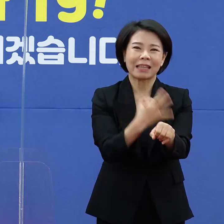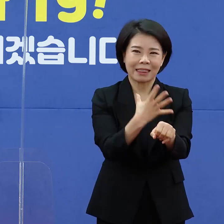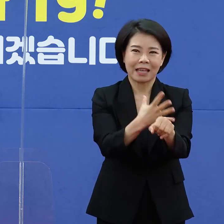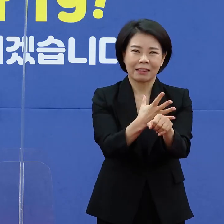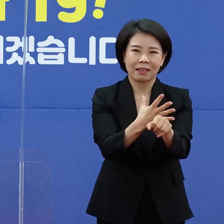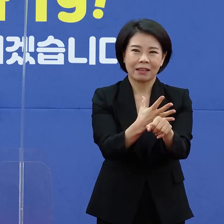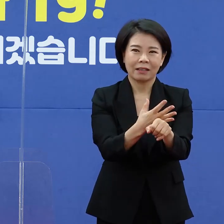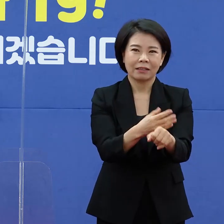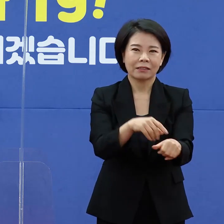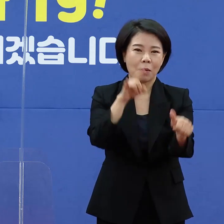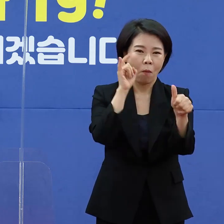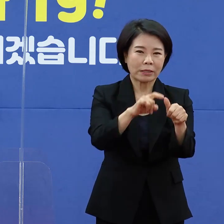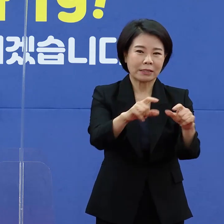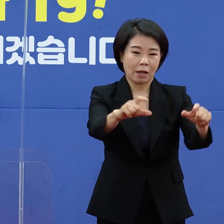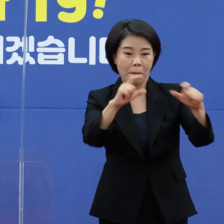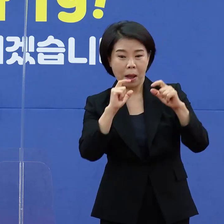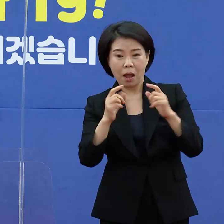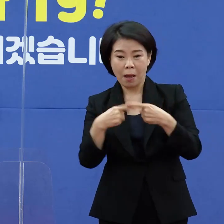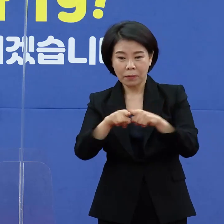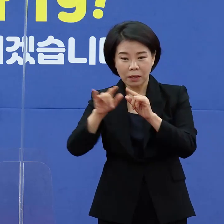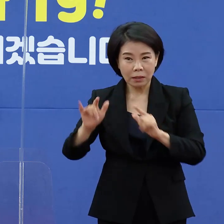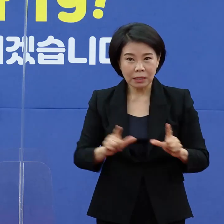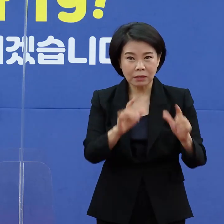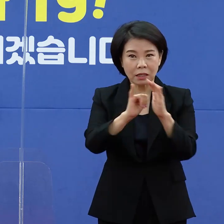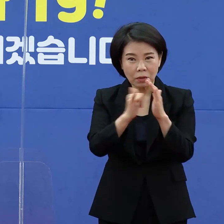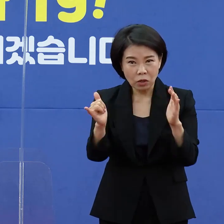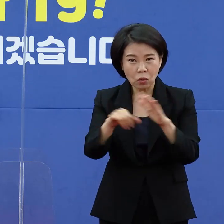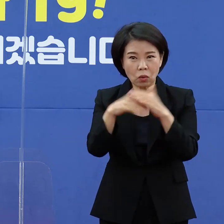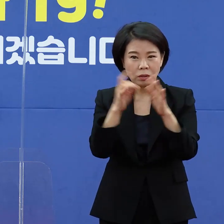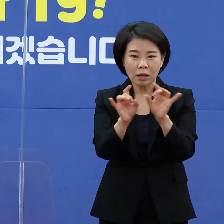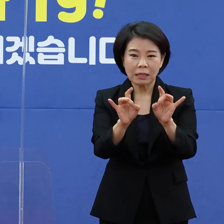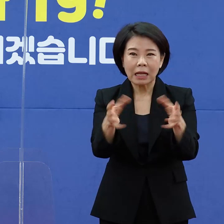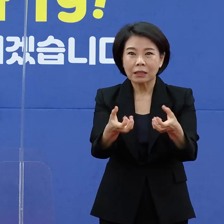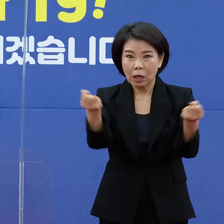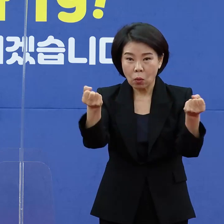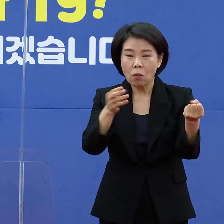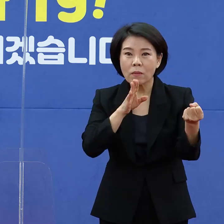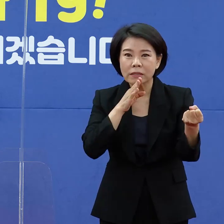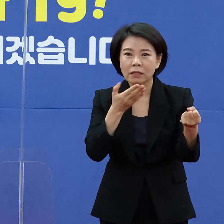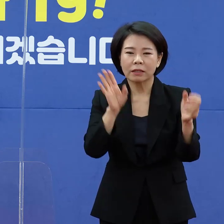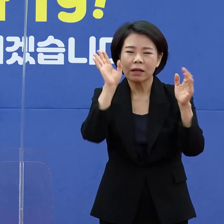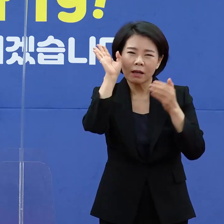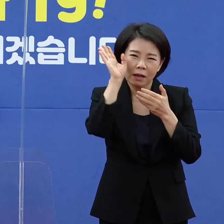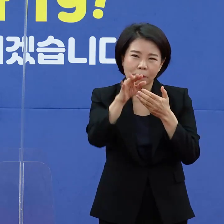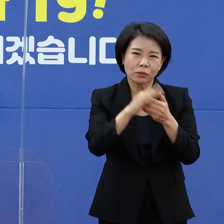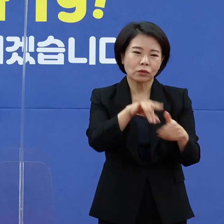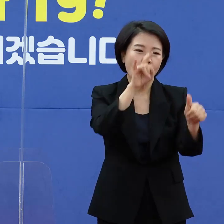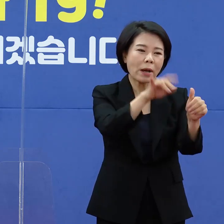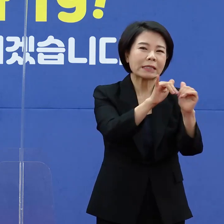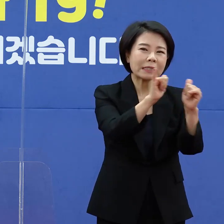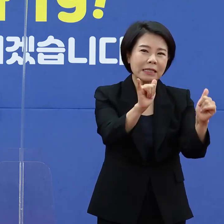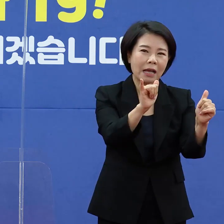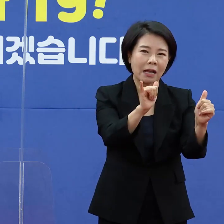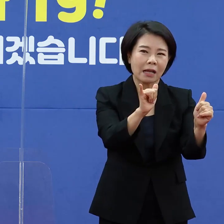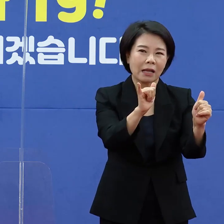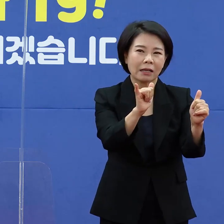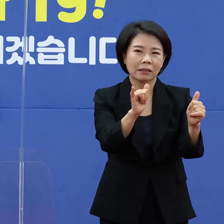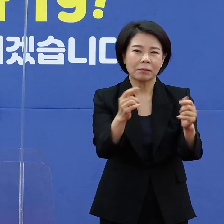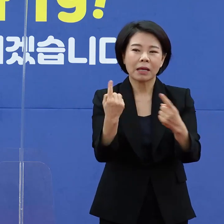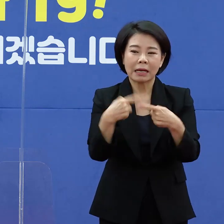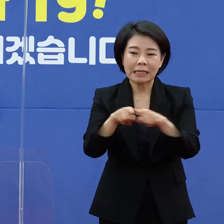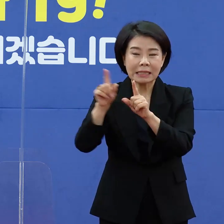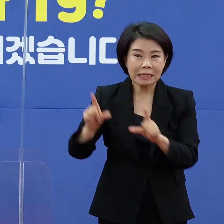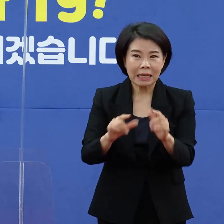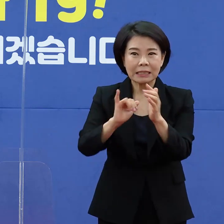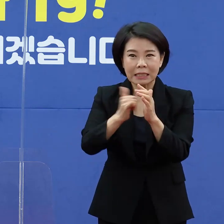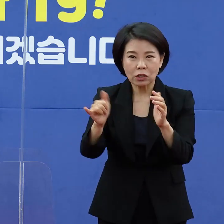확진자 격리 통보와 동거가족 격리 통보가 각각 이루어져 왔으나 앞으로는 확진자를 통해 동거가족에게